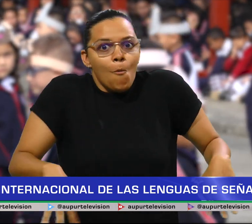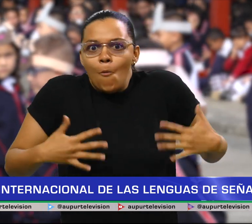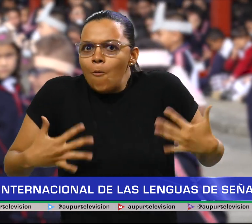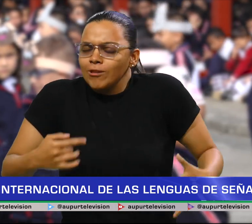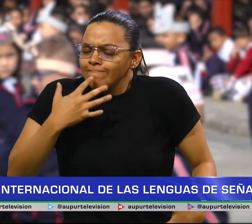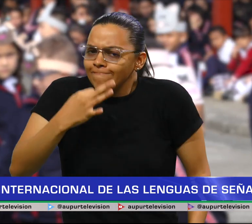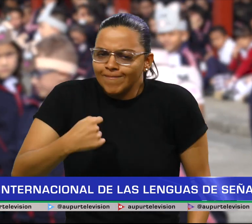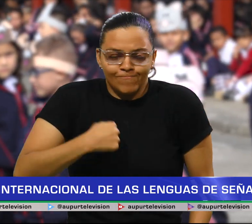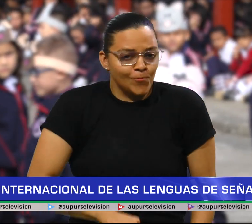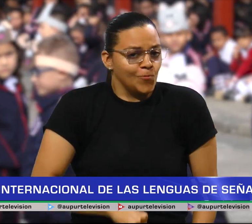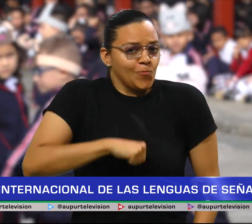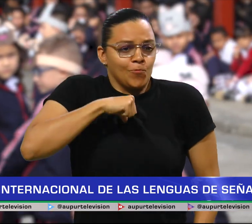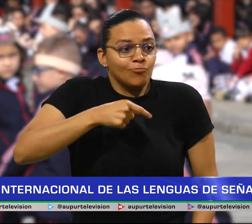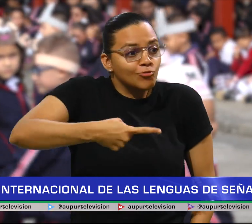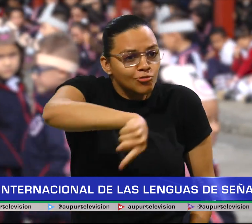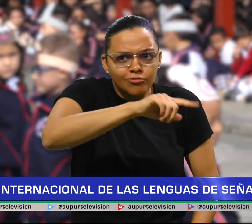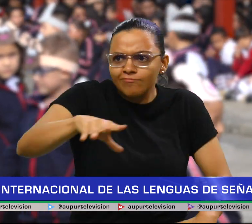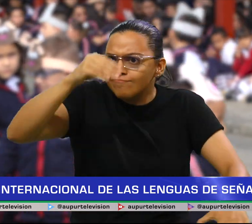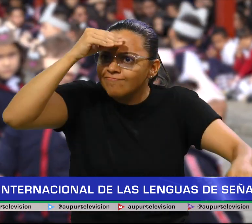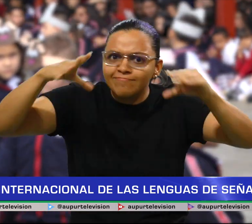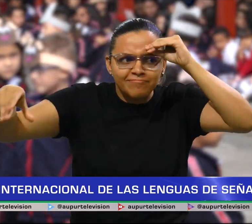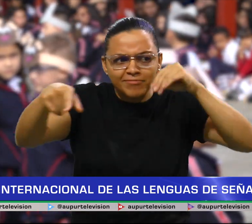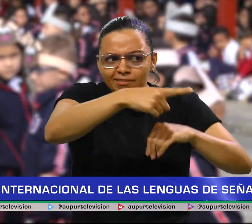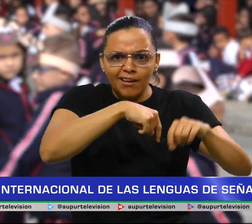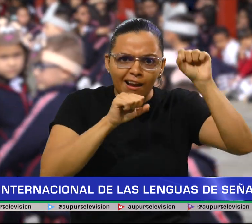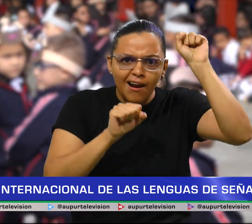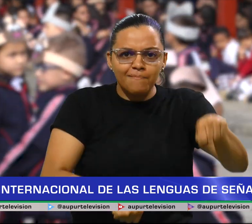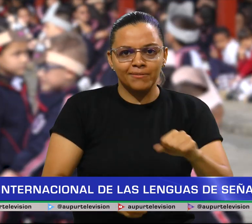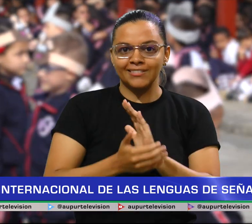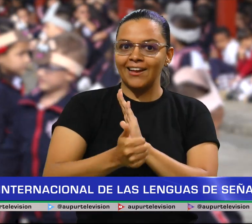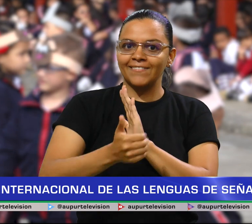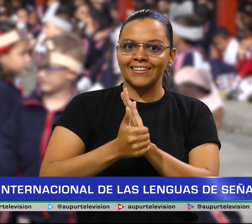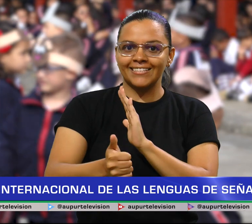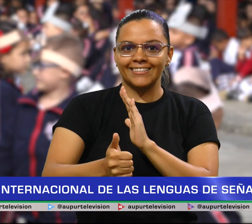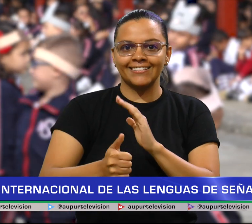Estoy muy orgullosa de ver cómo han aprendido.